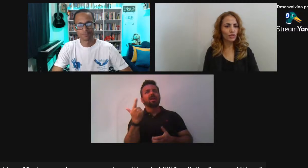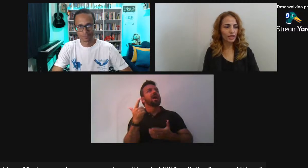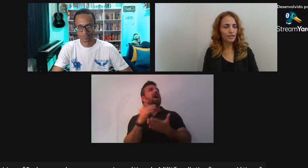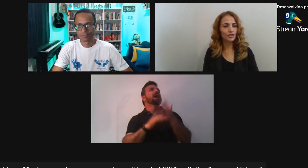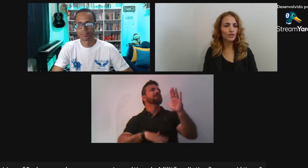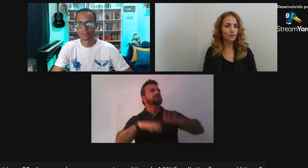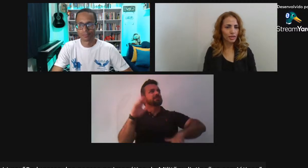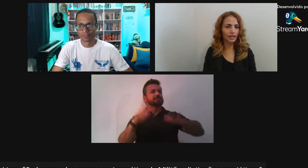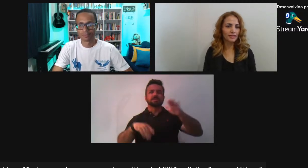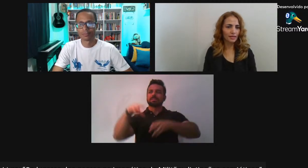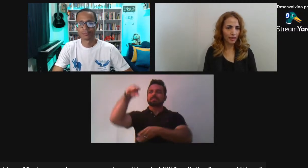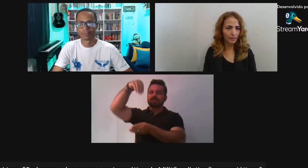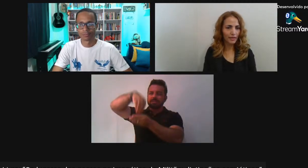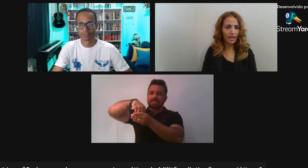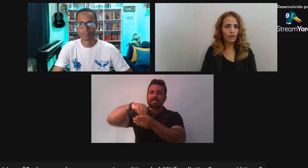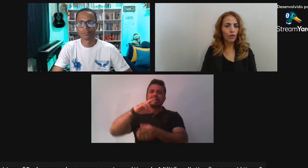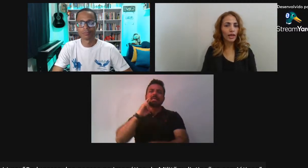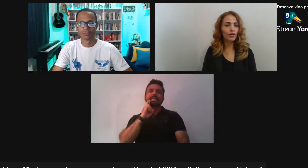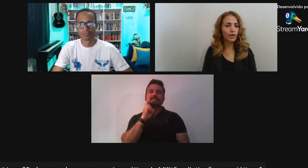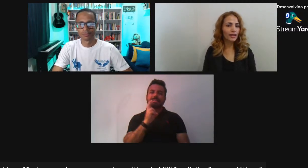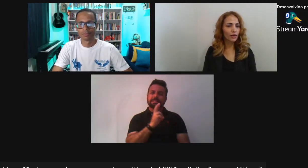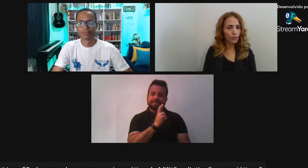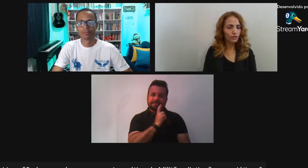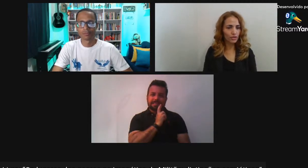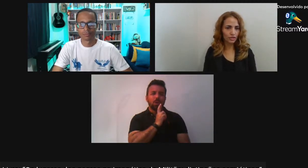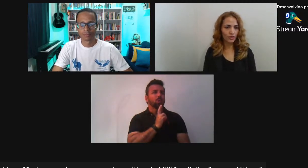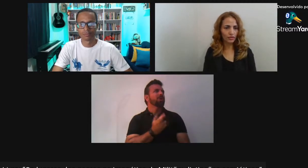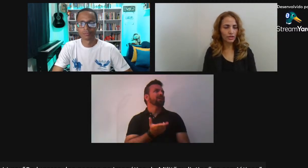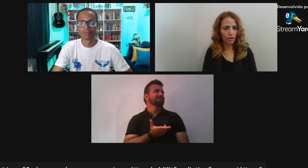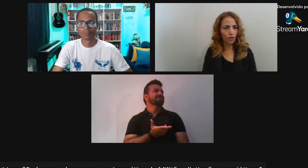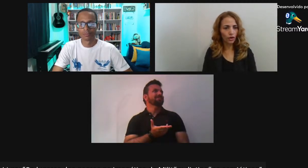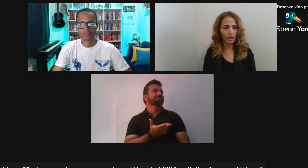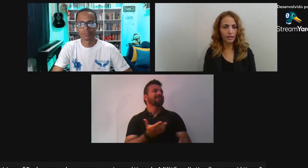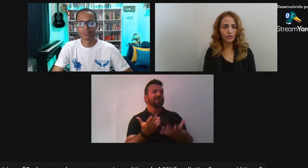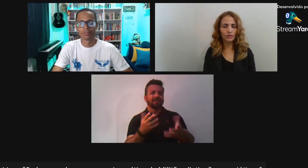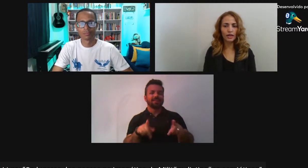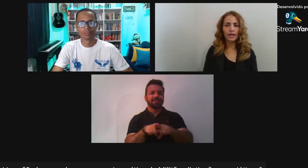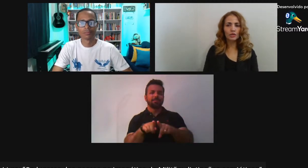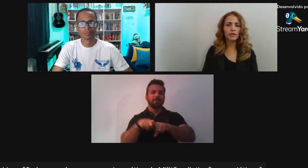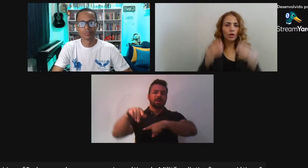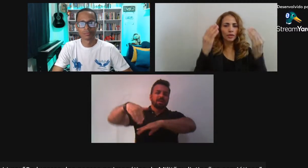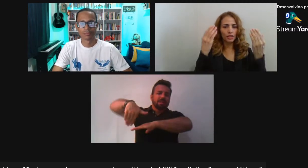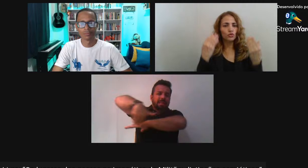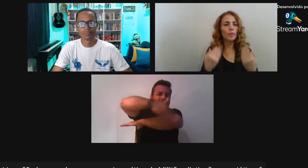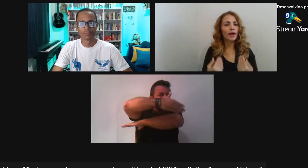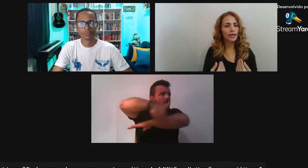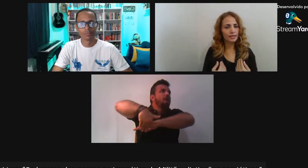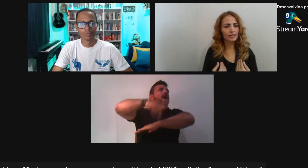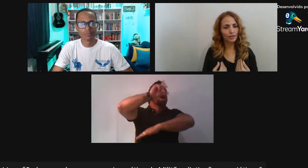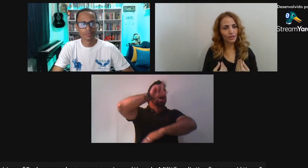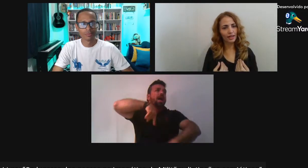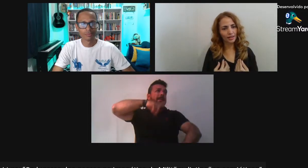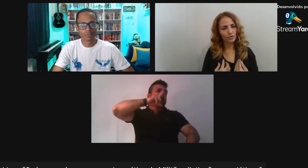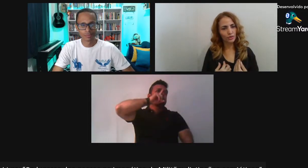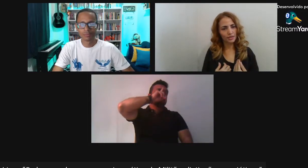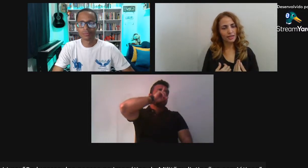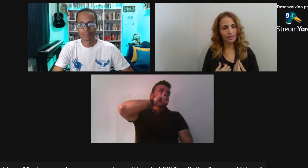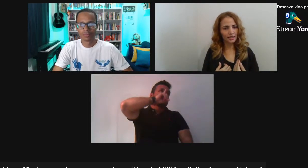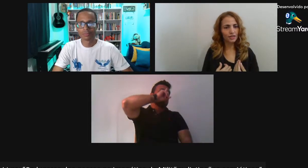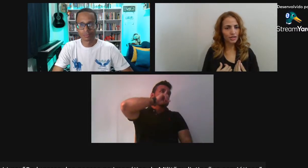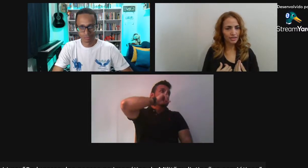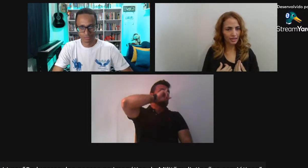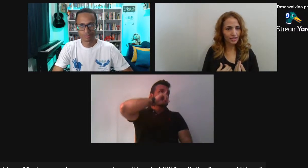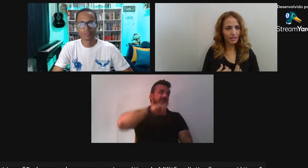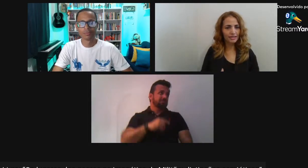Isso não se restringe Às comunidades também Em qualquer lugar da rua Que você estiver Você corre risco Especialmente se a sua aparência Denotar as suas